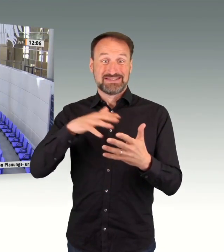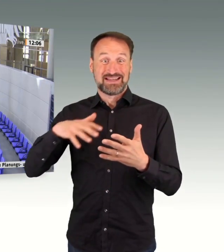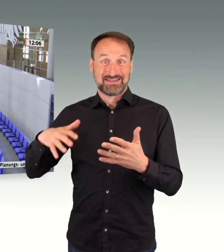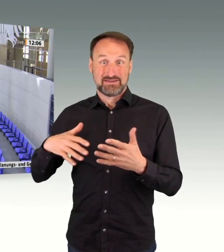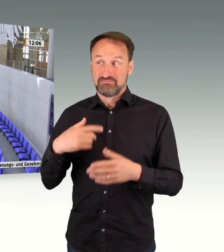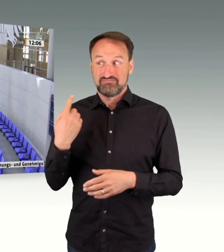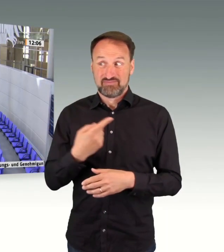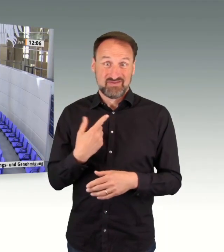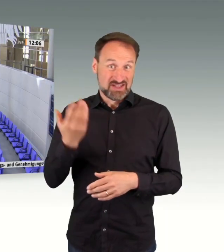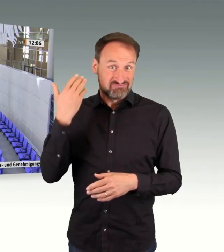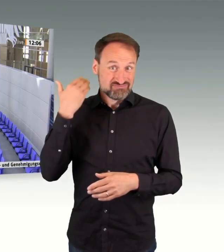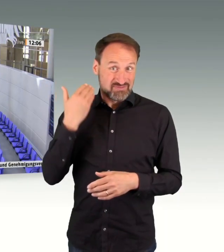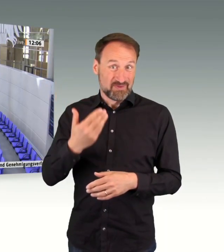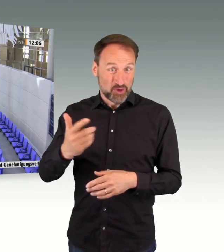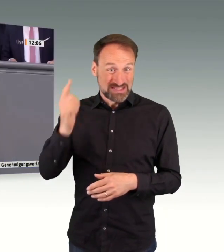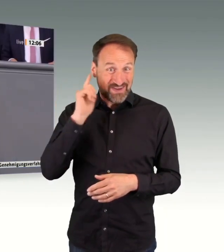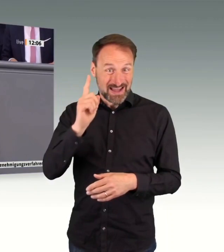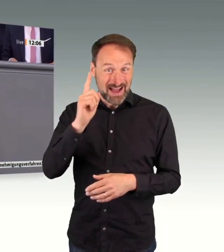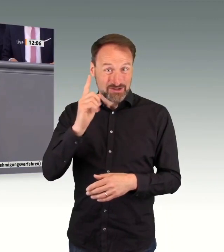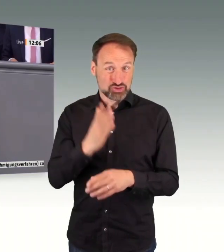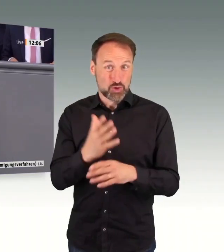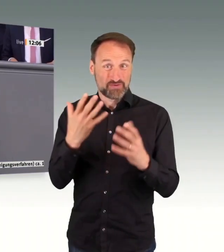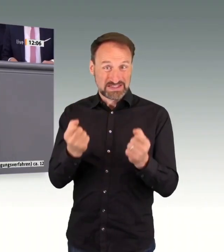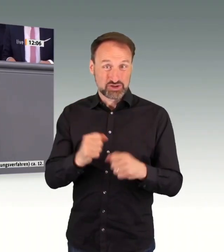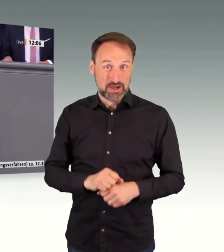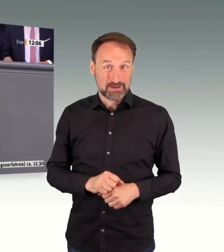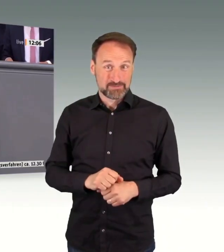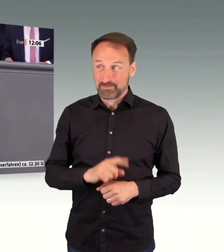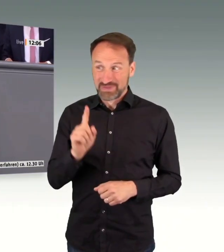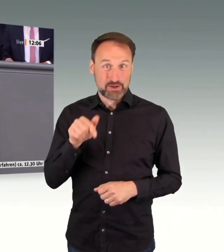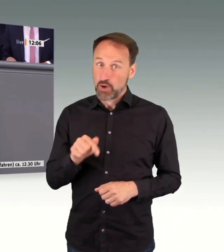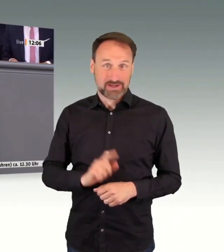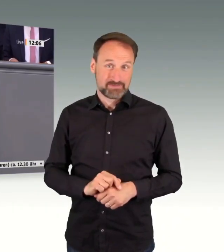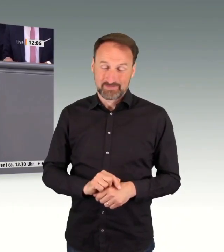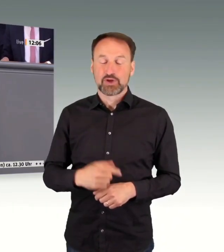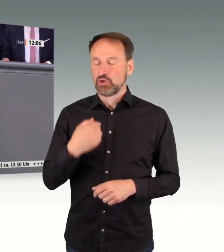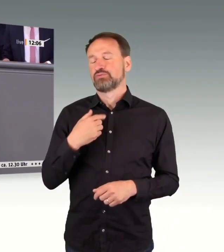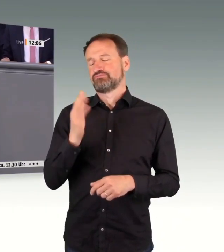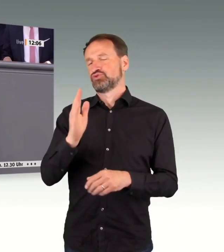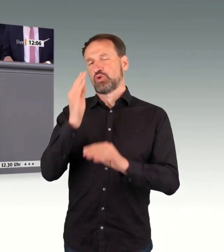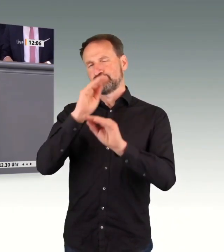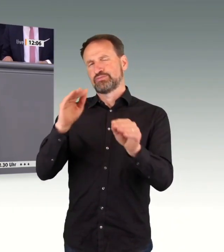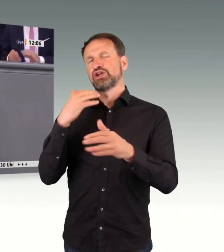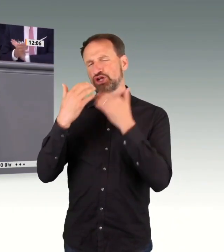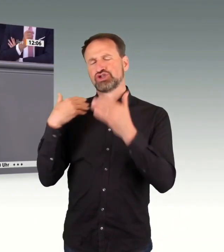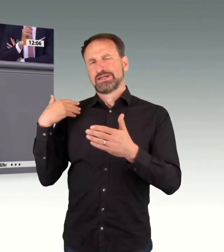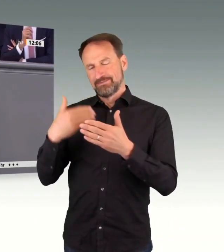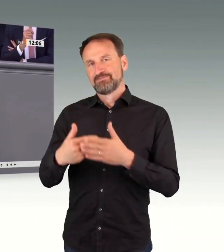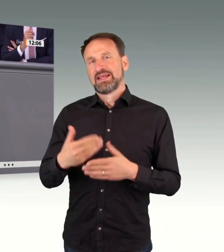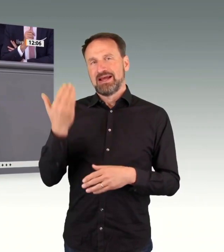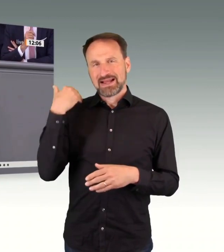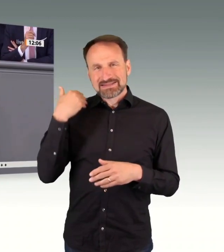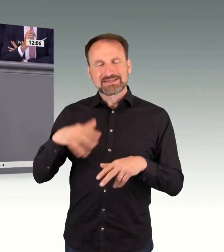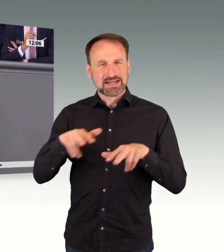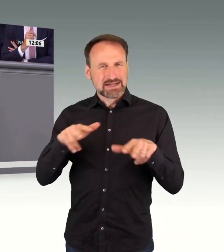Ich will Ihnen kurz die Historie sagen. Wir haben auch in den letzten Legislaturperioden, Steffen Birger hat darauf hingewiesen, durchaus kluge Einzelmaßnahmen